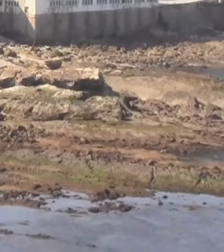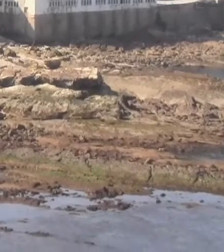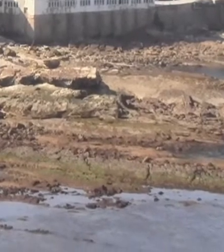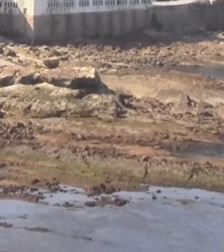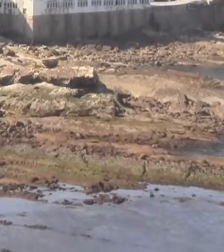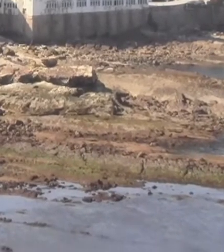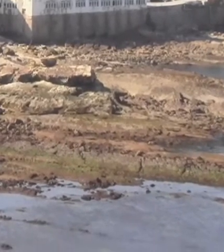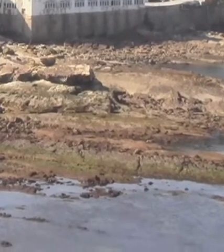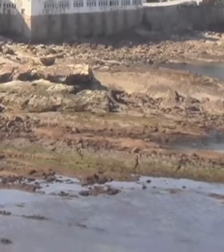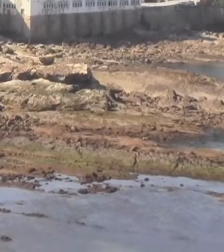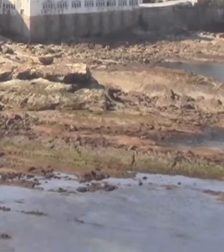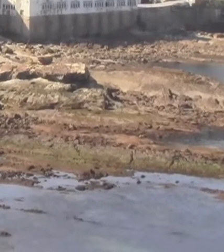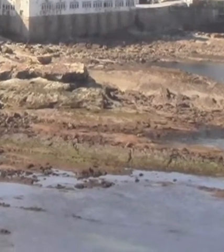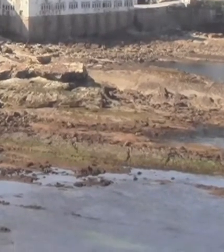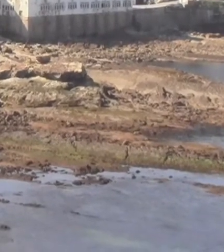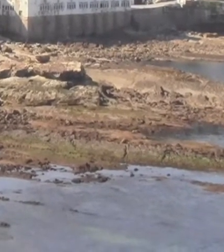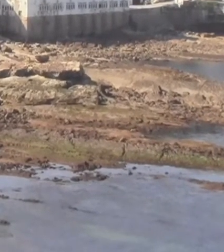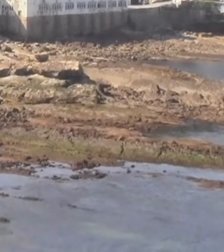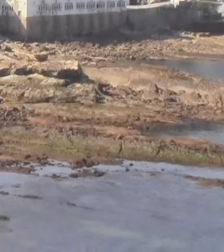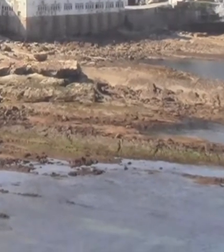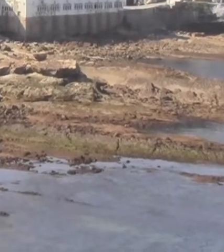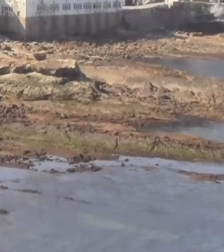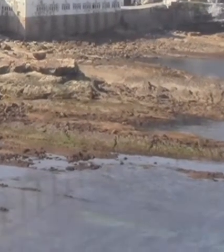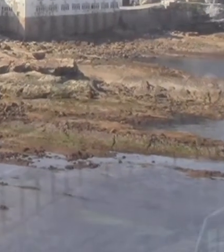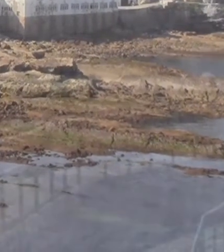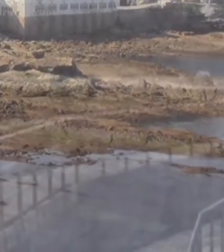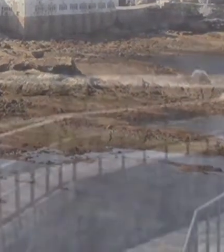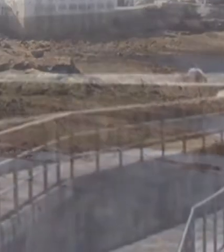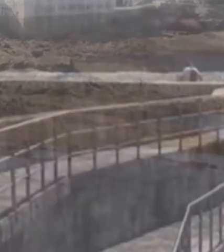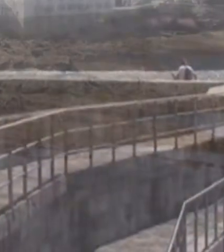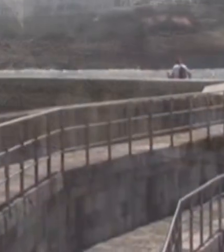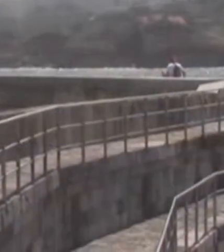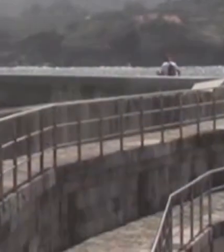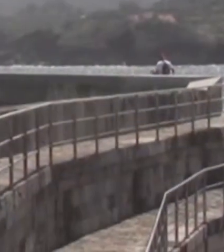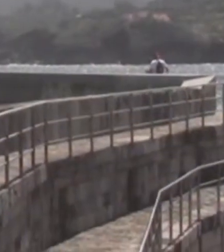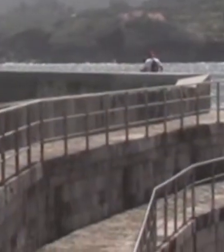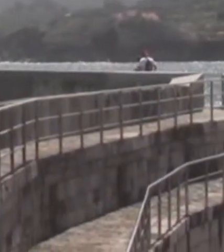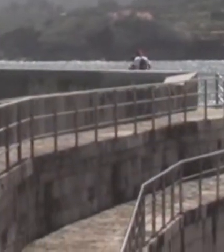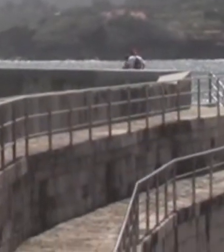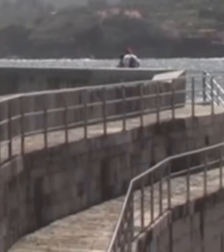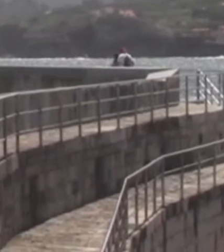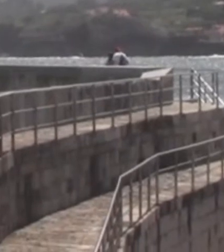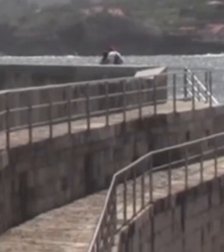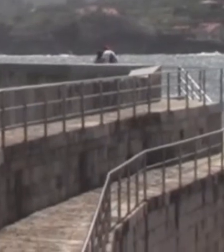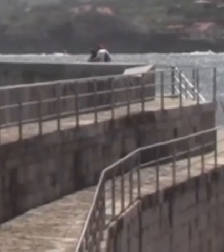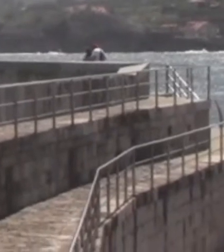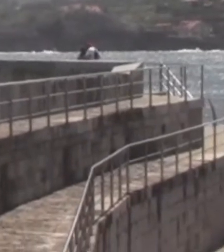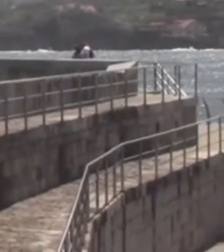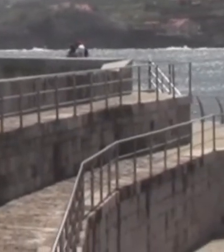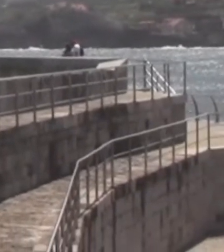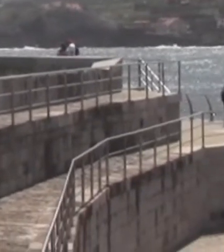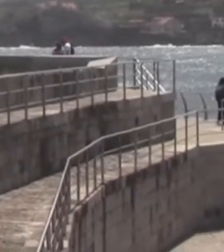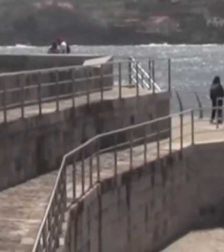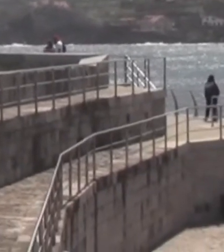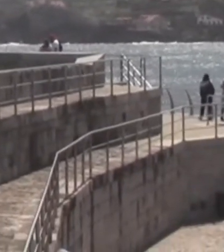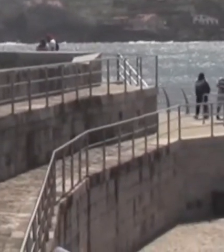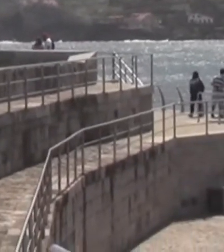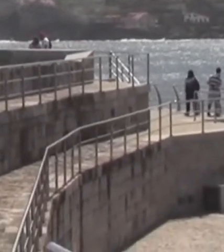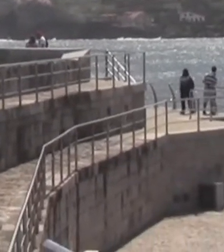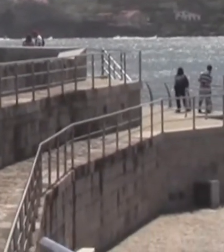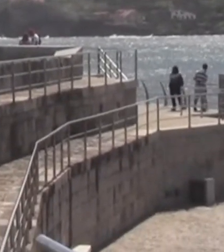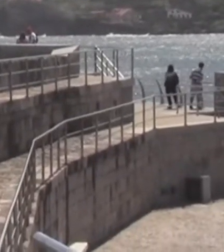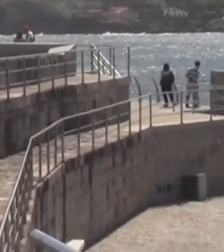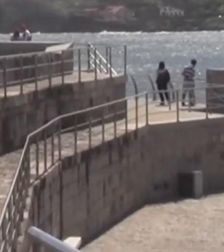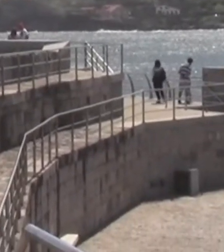se está retomando de forma más mecanizada. En los últimos años se han realizado importantes obras de reforma y acondicionamiento para la